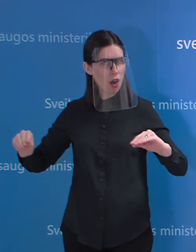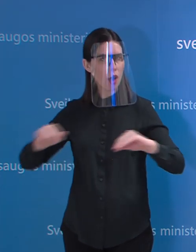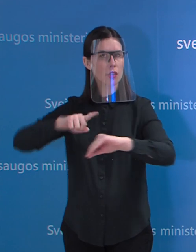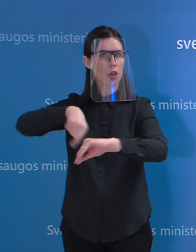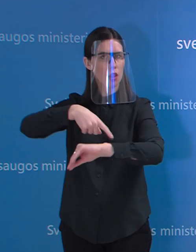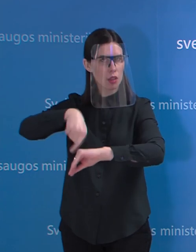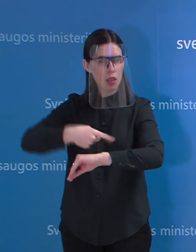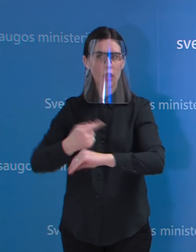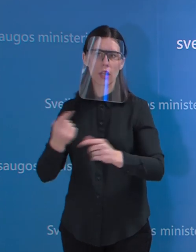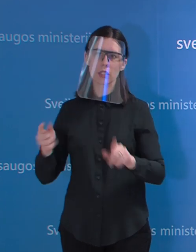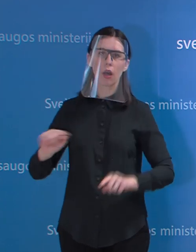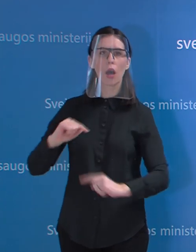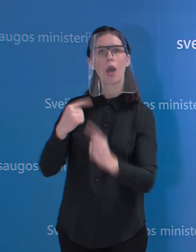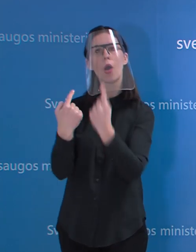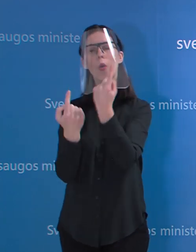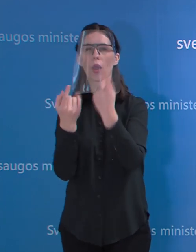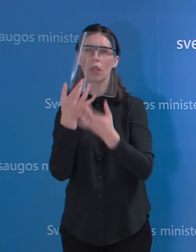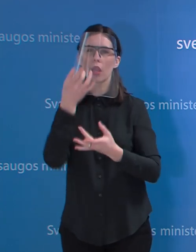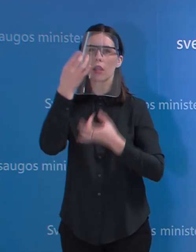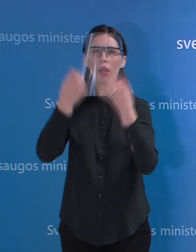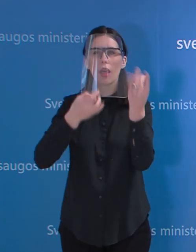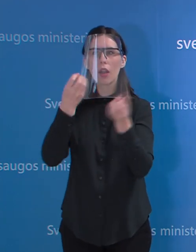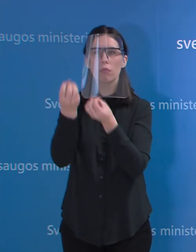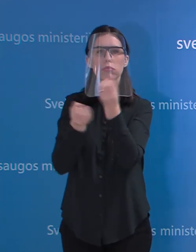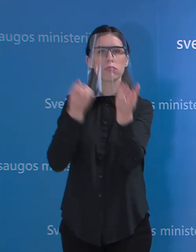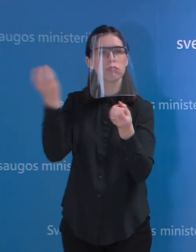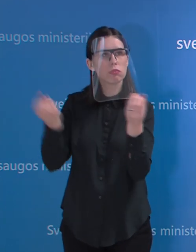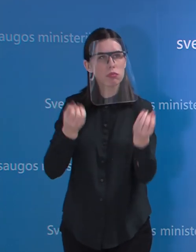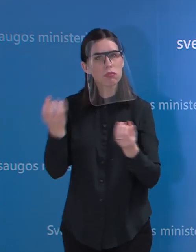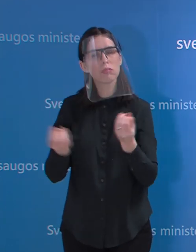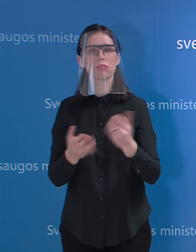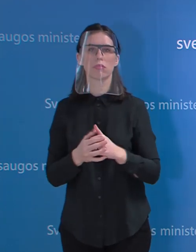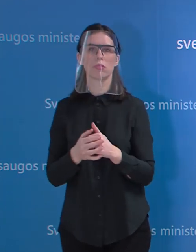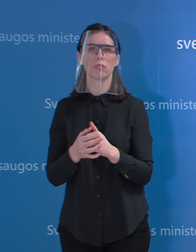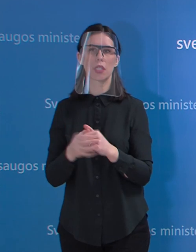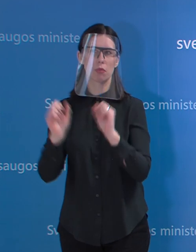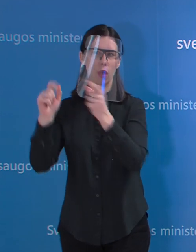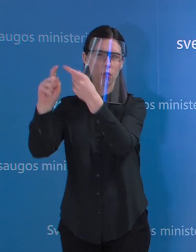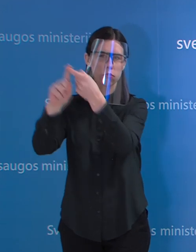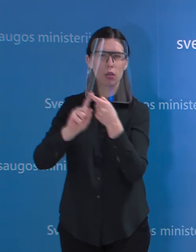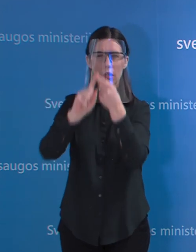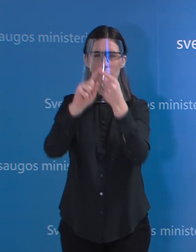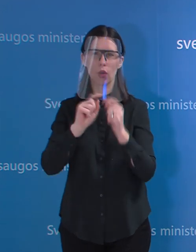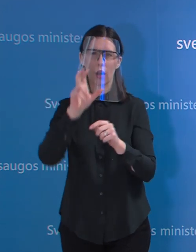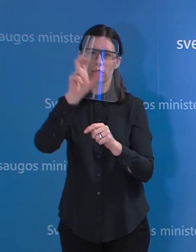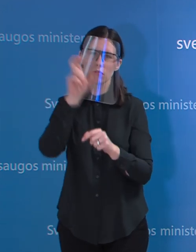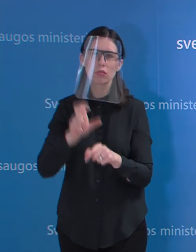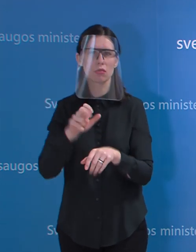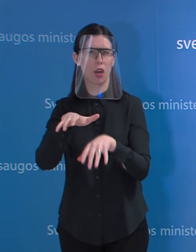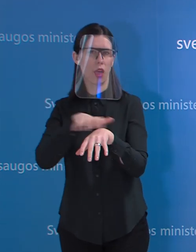gale laikos arba metų sezonas ir oras yra toks, kada nemažai žmonių